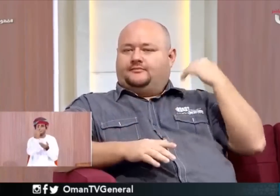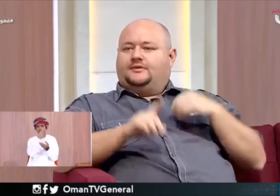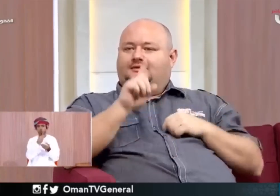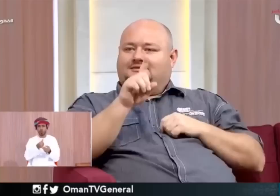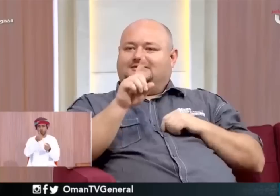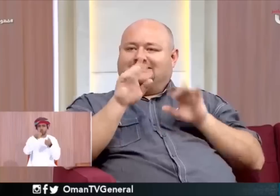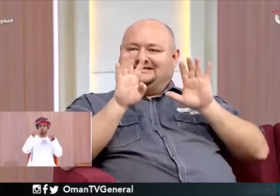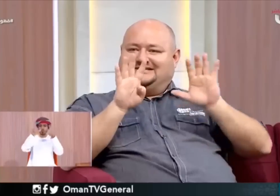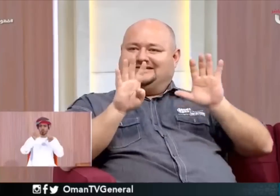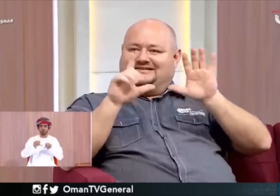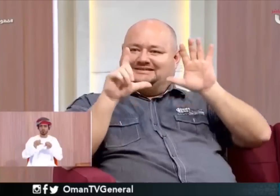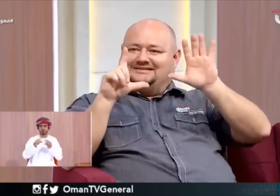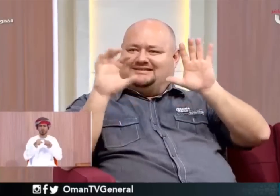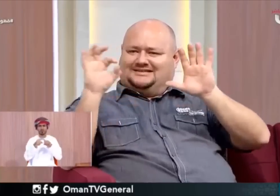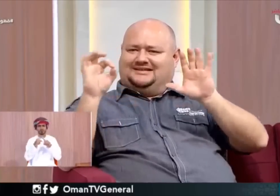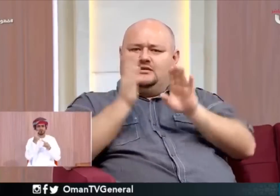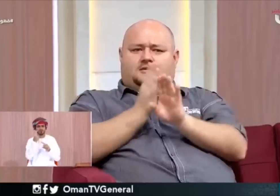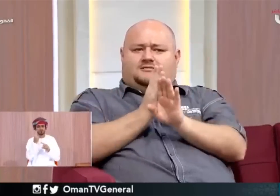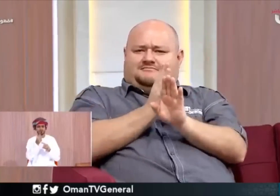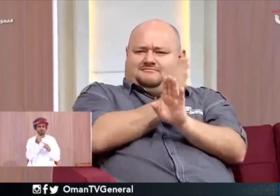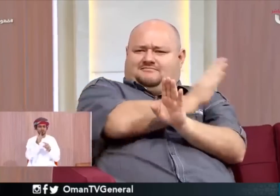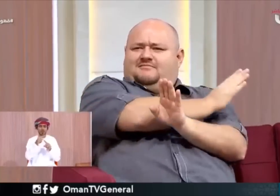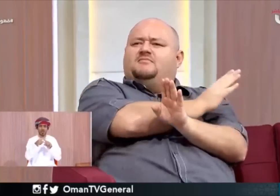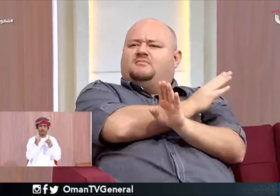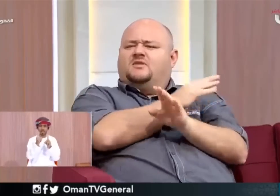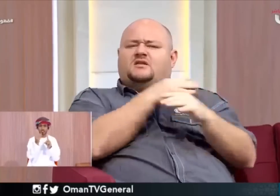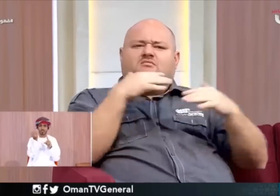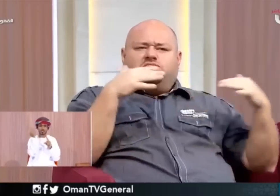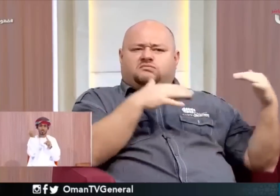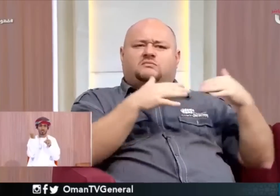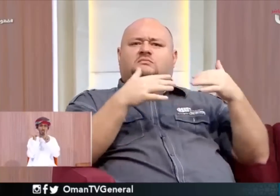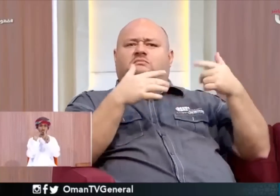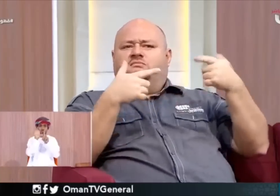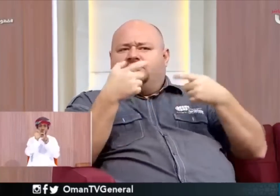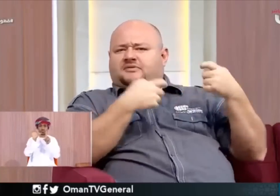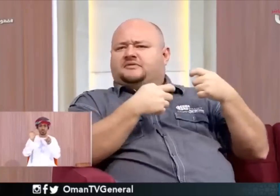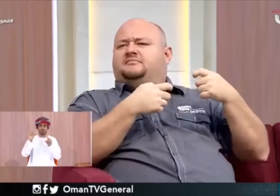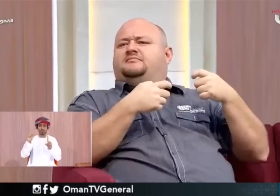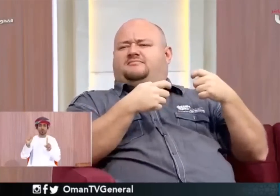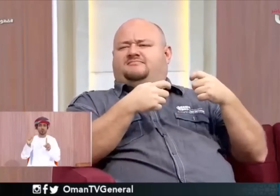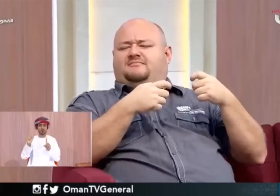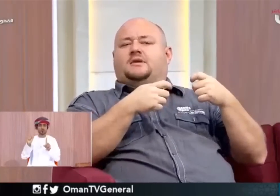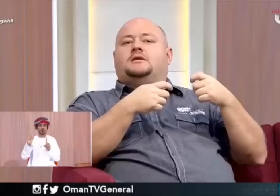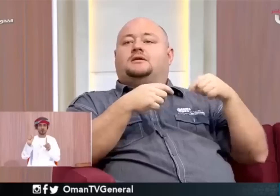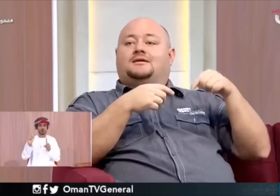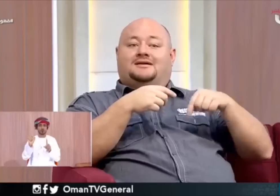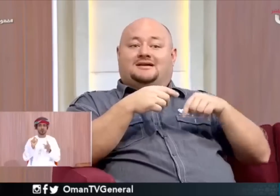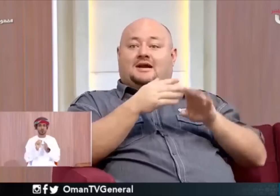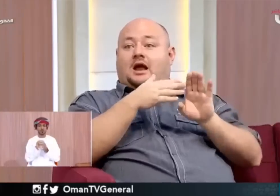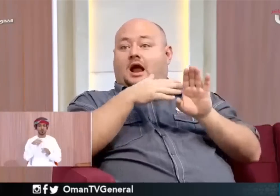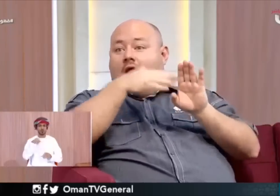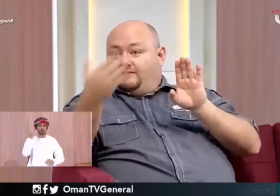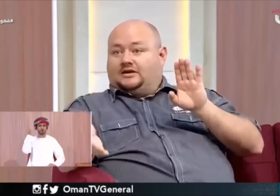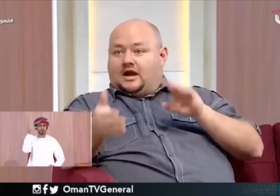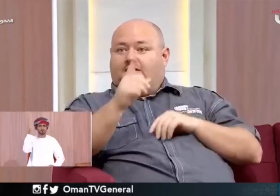ولكن سنة 1990 حاولت أن أنا أفكر أن يجي أنه لكن